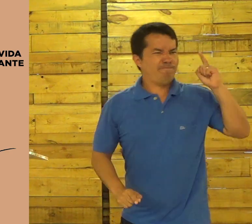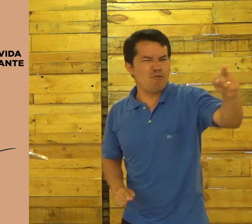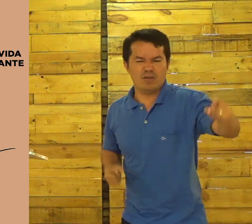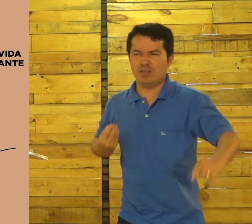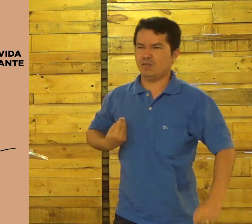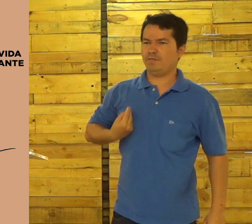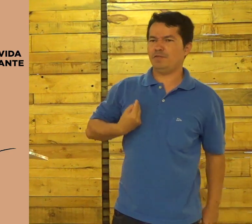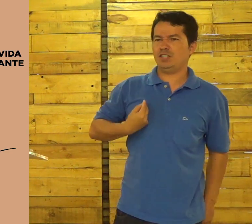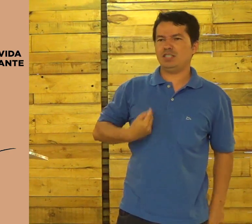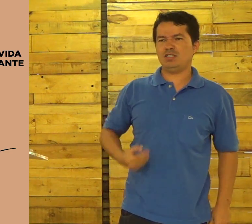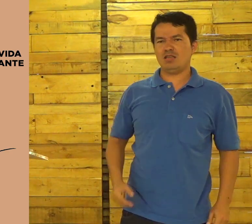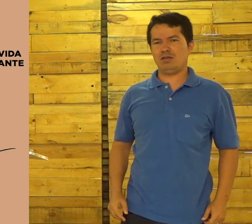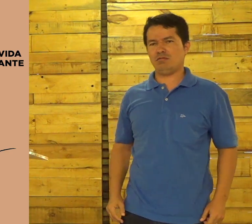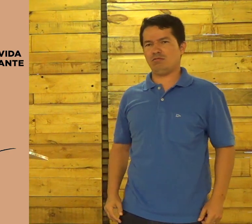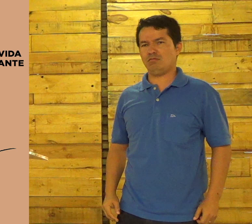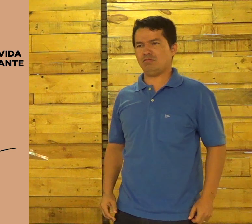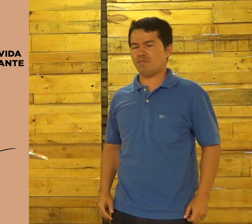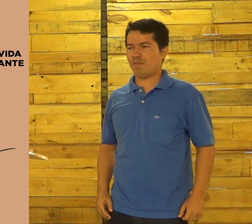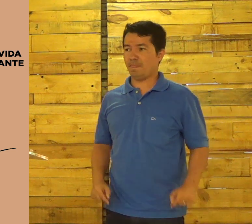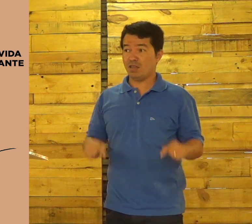Que é usar você. A sua vida.